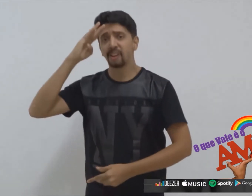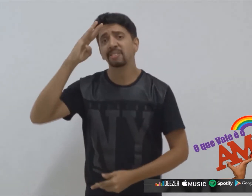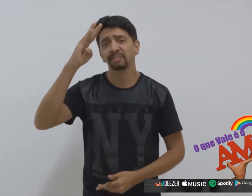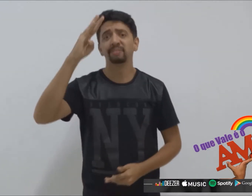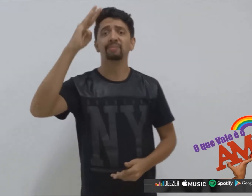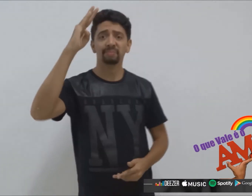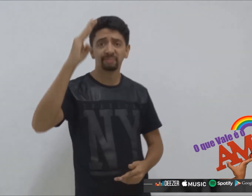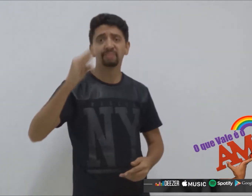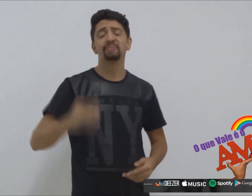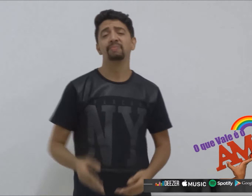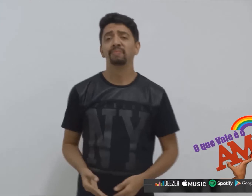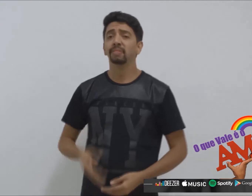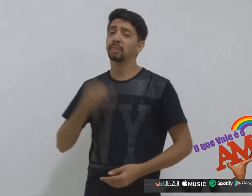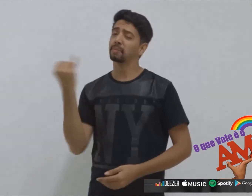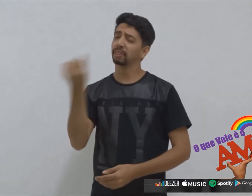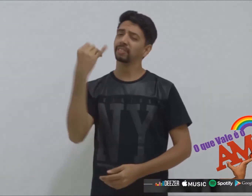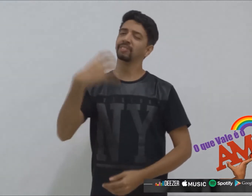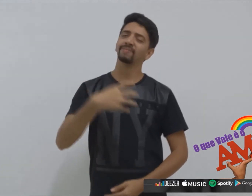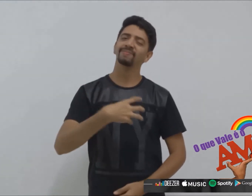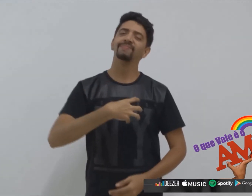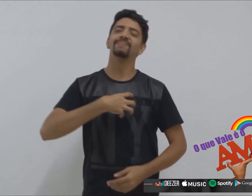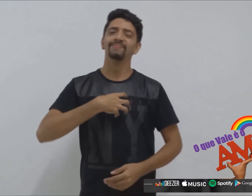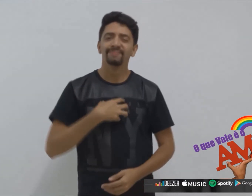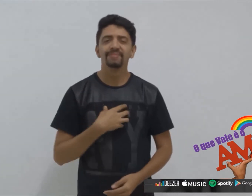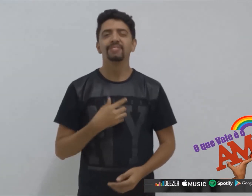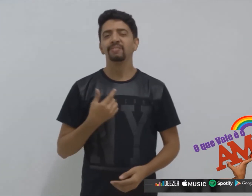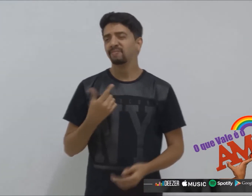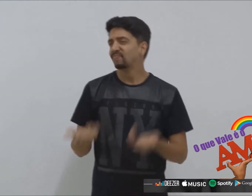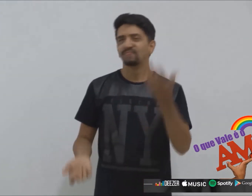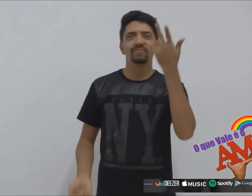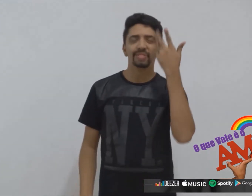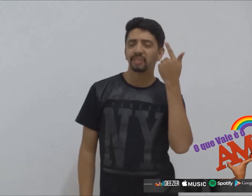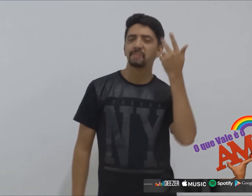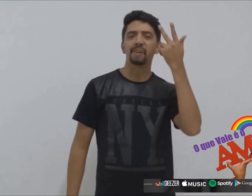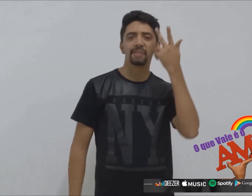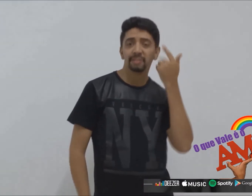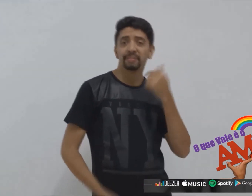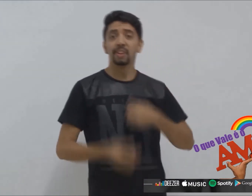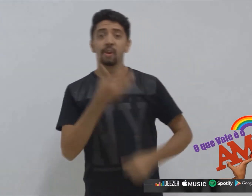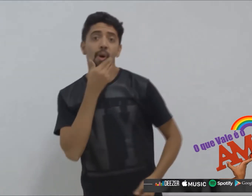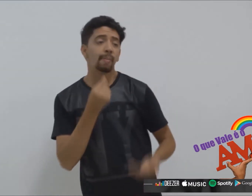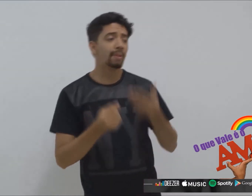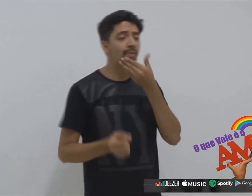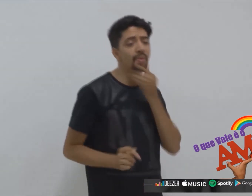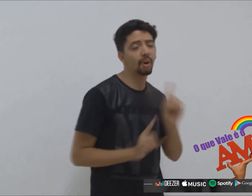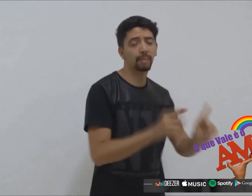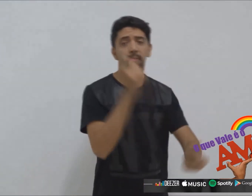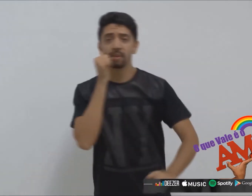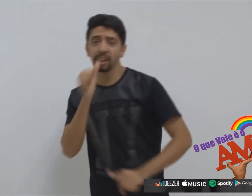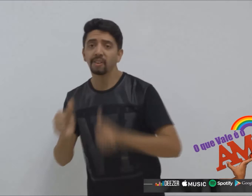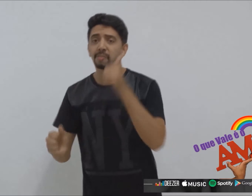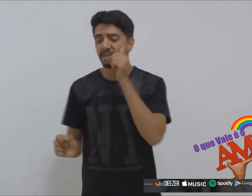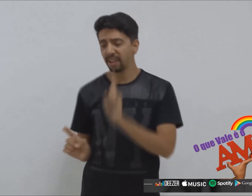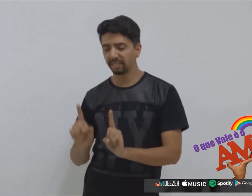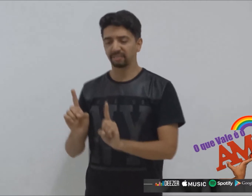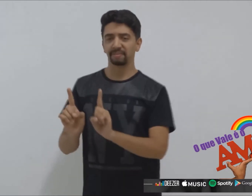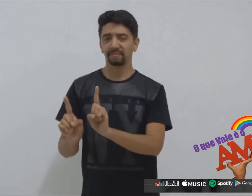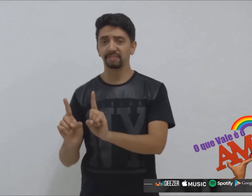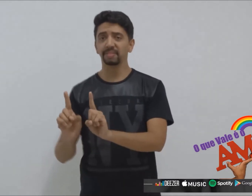O que importa é o sentimento, veja como isso é normal Homem com homem, mulher com mulher Segundo